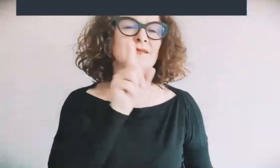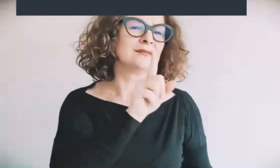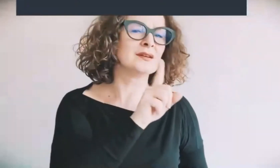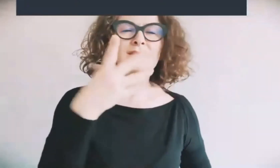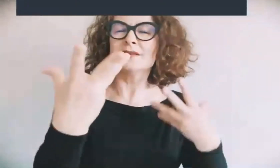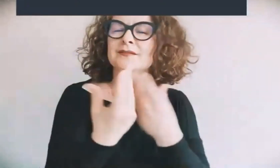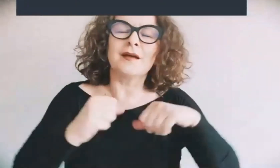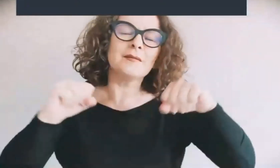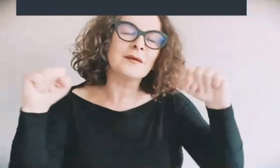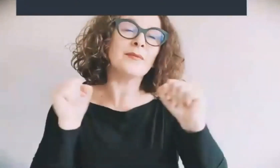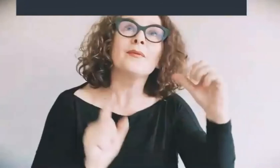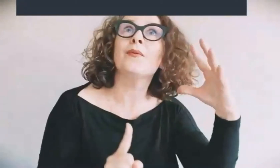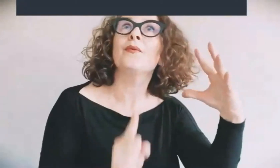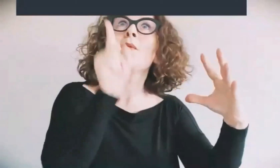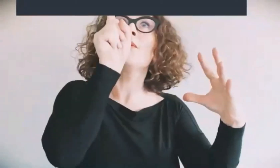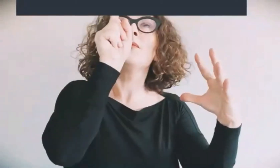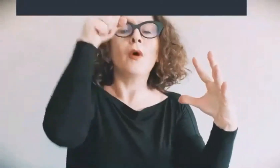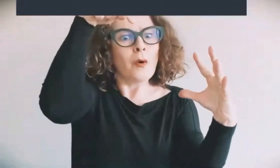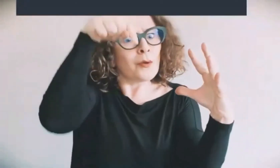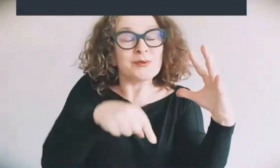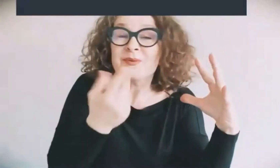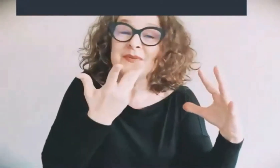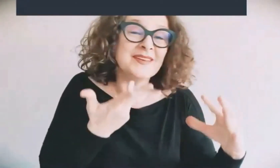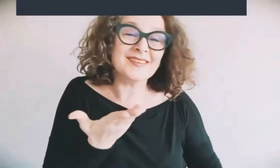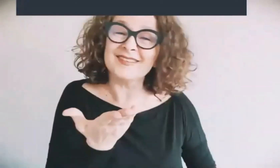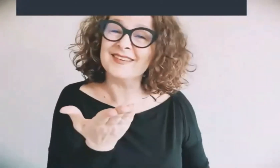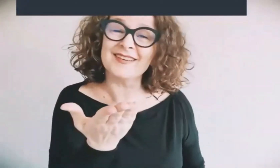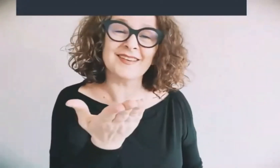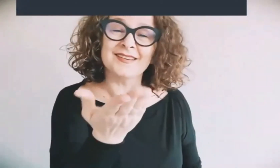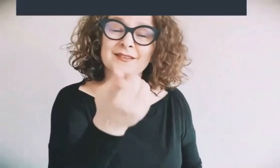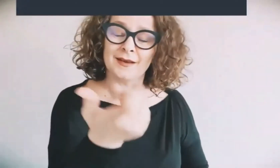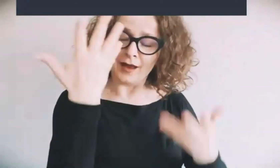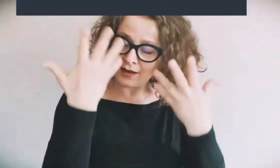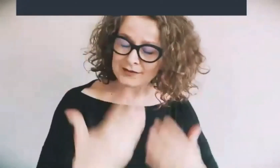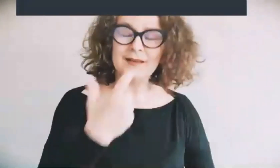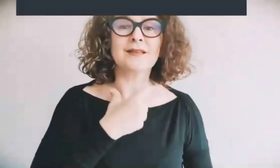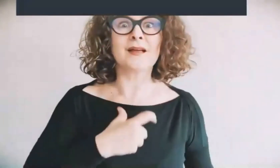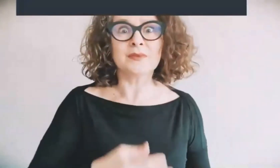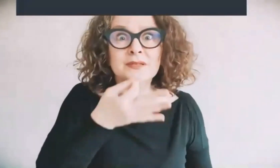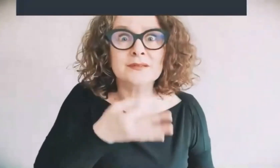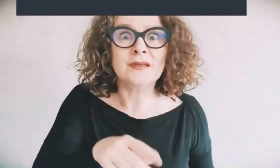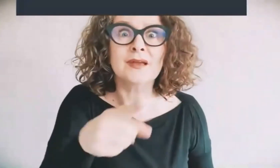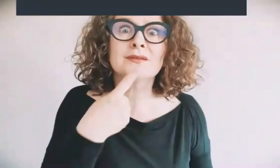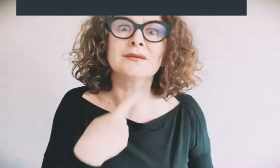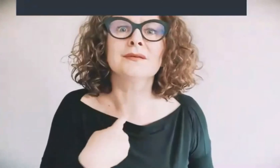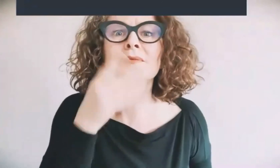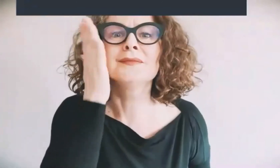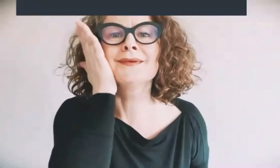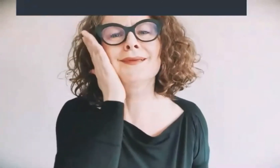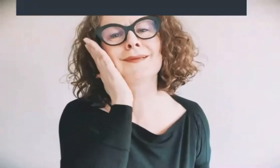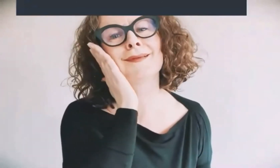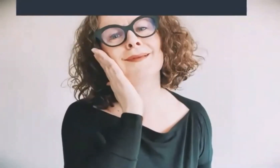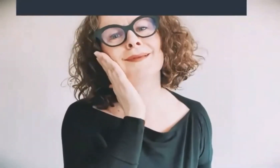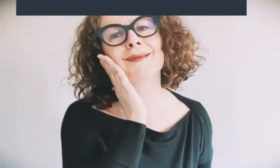cambiando andiamo a Polo o Zuz se preferisci accettami ti prego